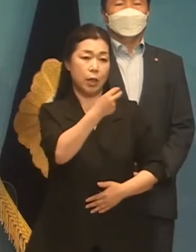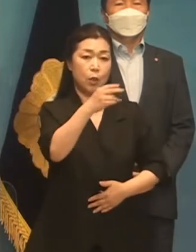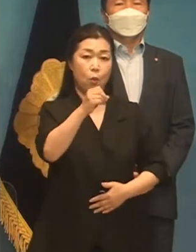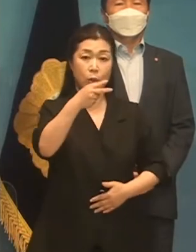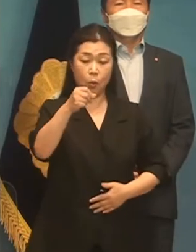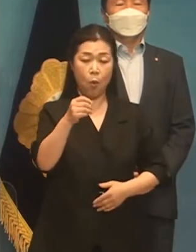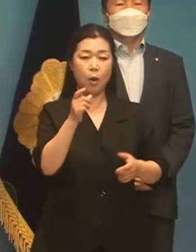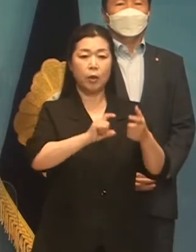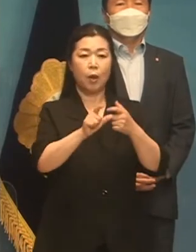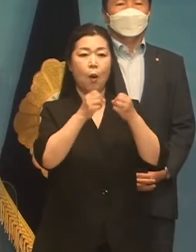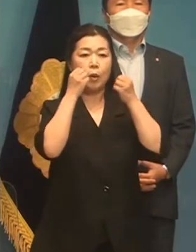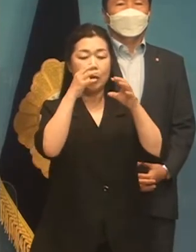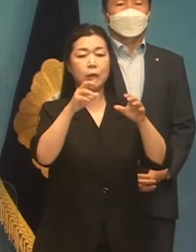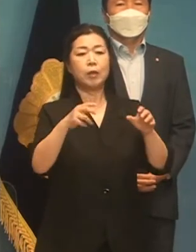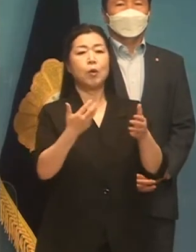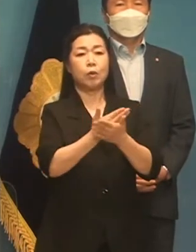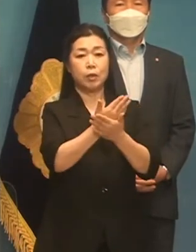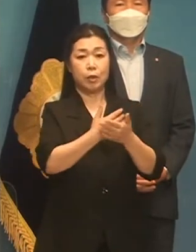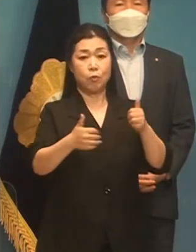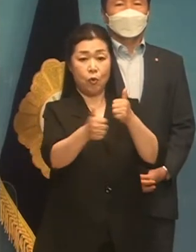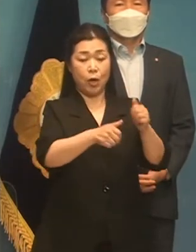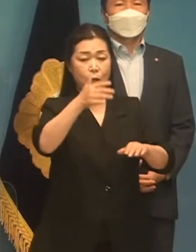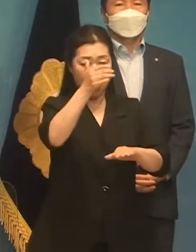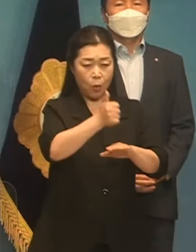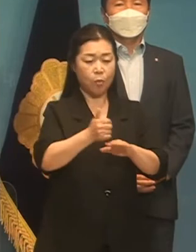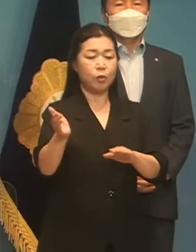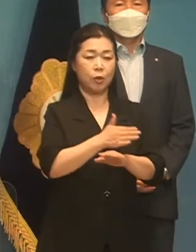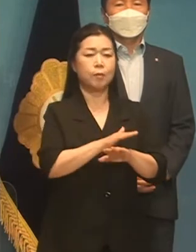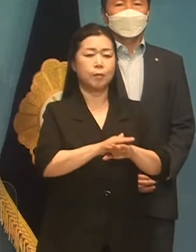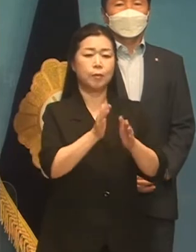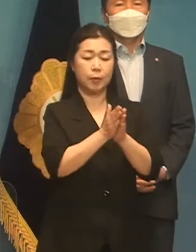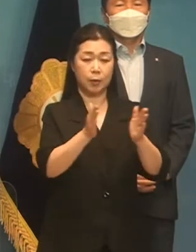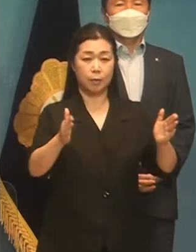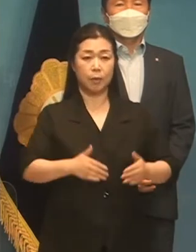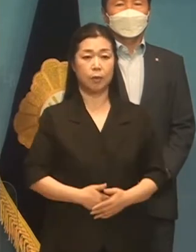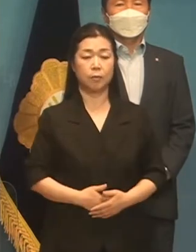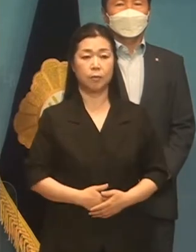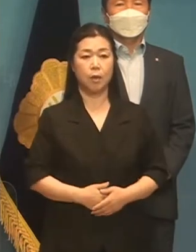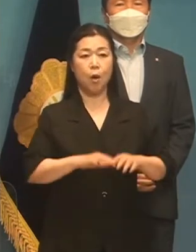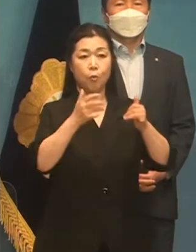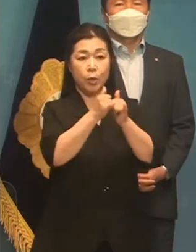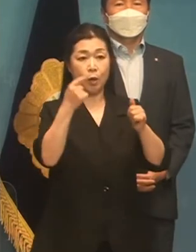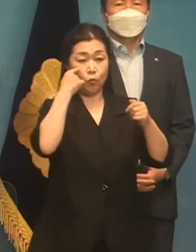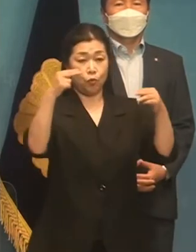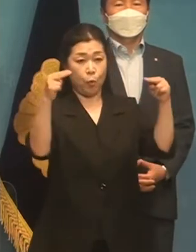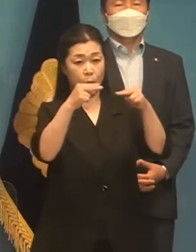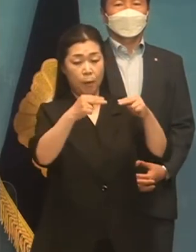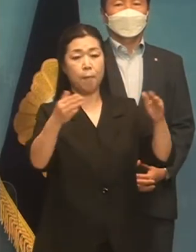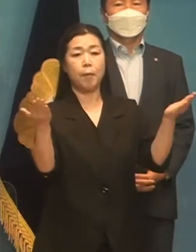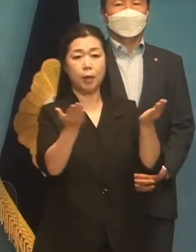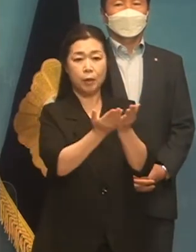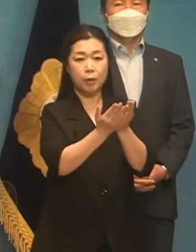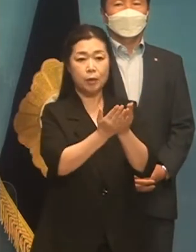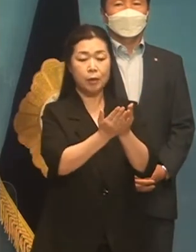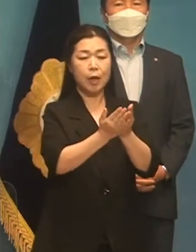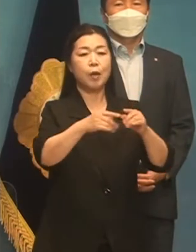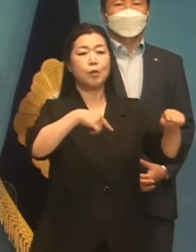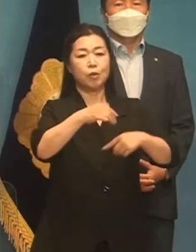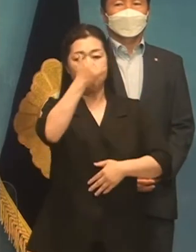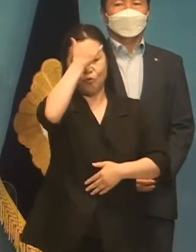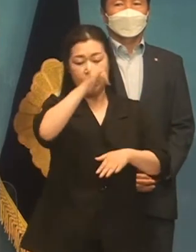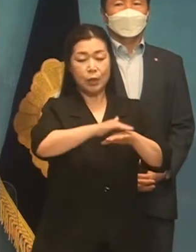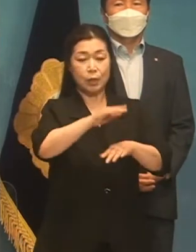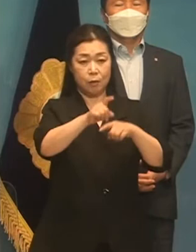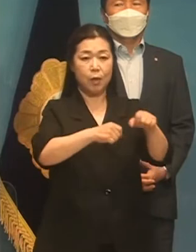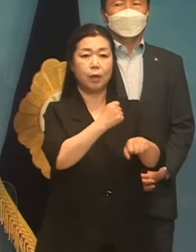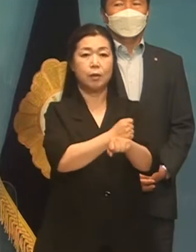더 혁신위원회의 결과를 추진하겠습니다. 무엇보다 국민 눈높이에 맞는 정치 윤리를 실천하는 데